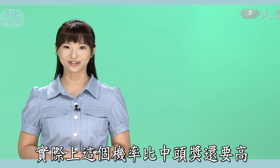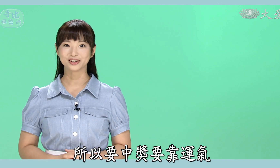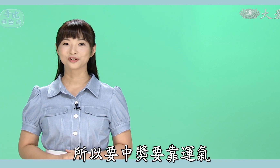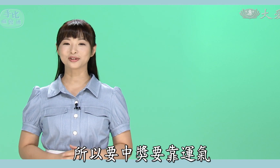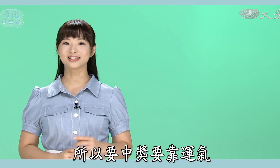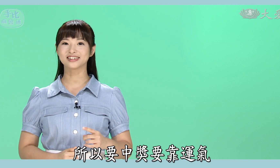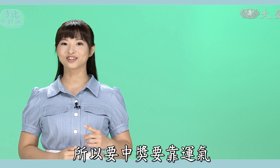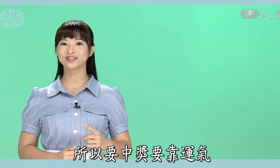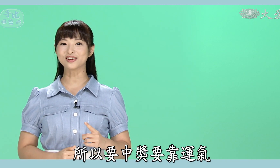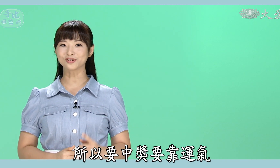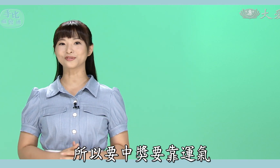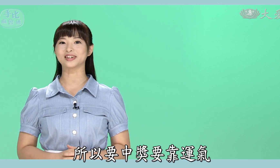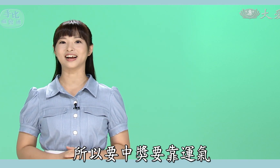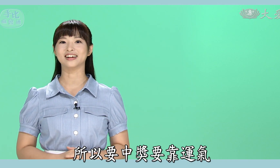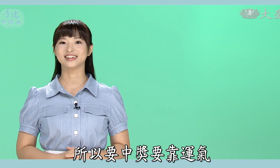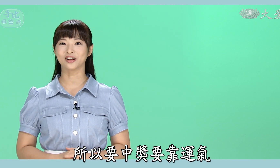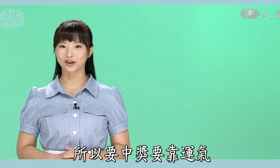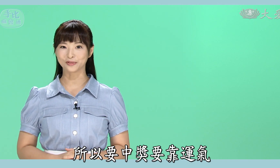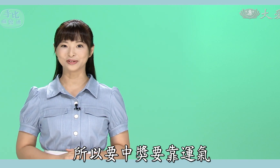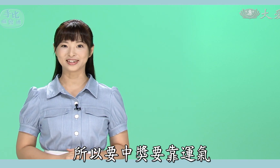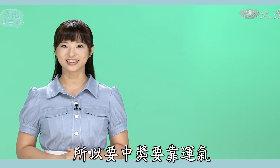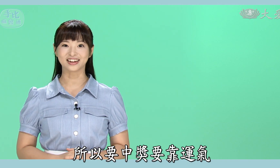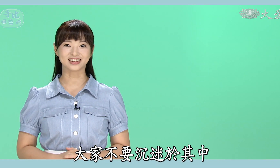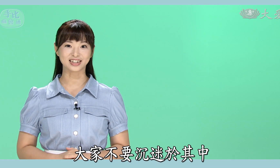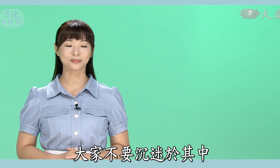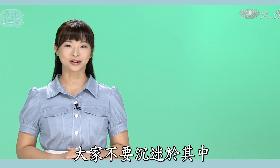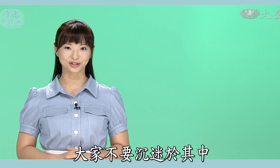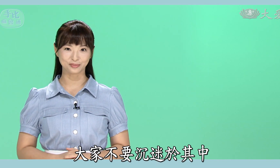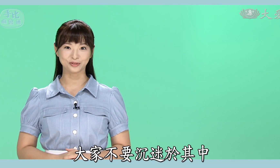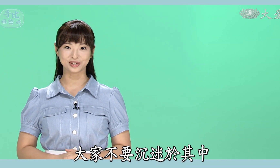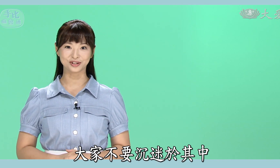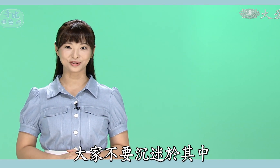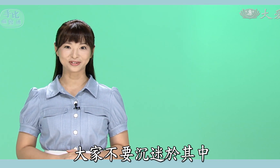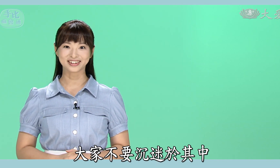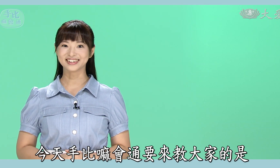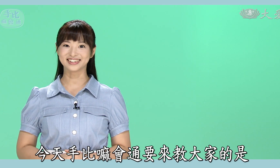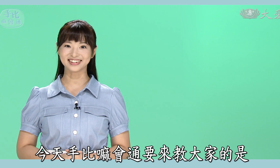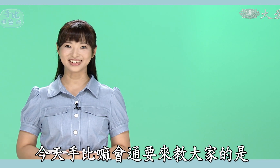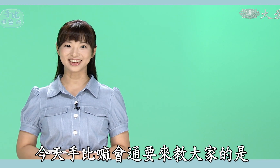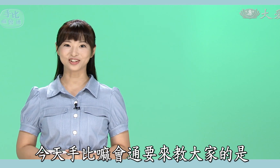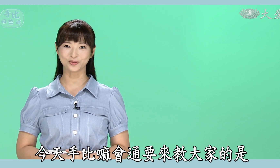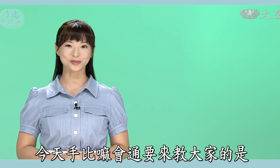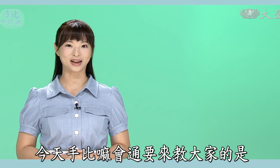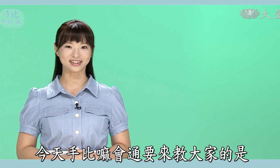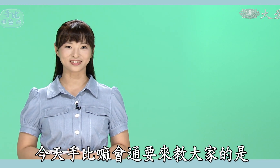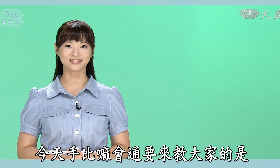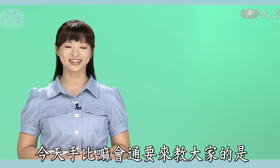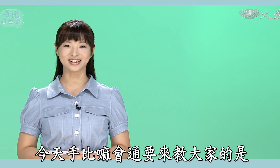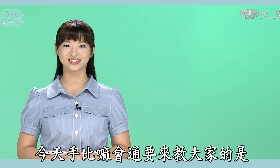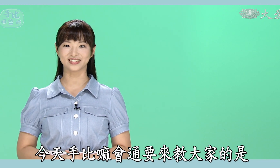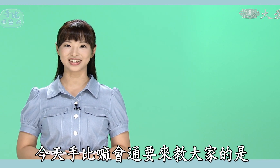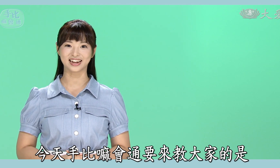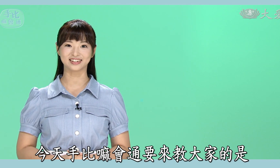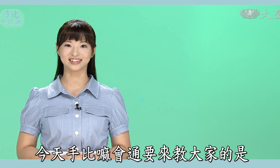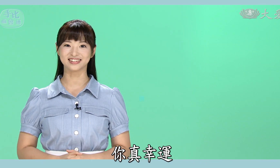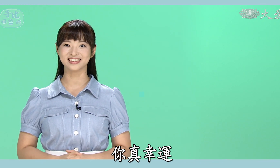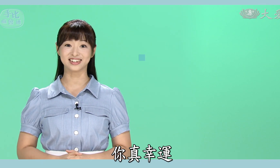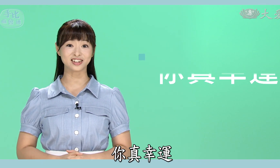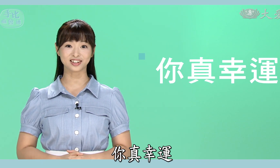所以呢要重奖要靠运气啊大家不要沉迷于其中今天Tuby My Tong要来教大家的是你真幸